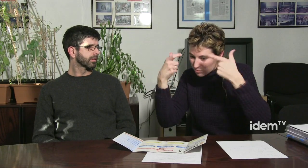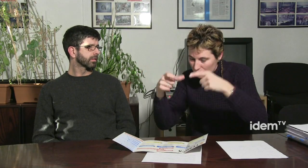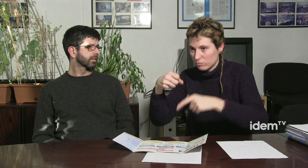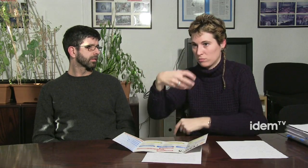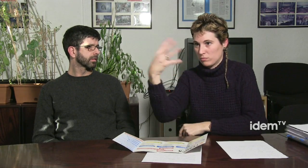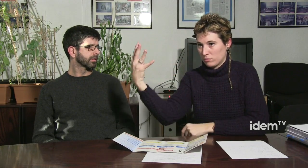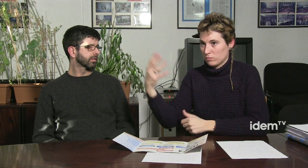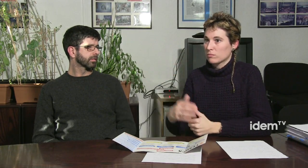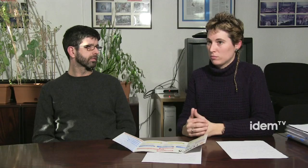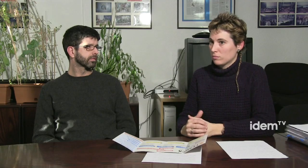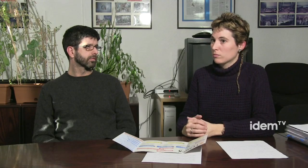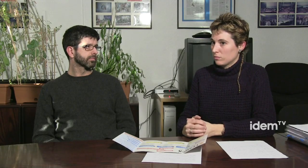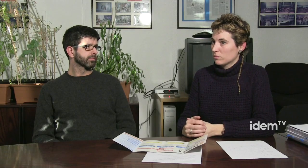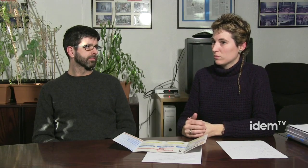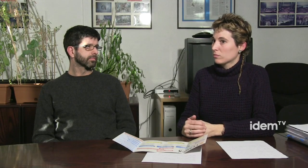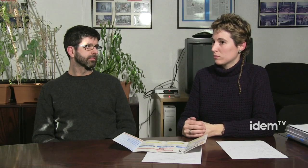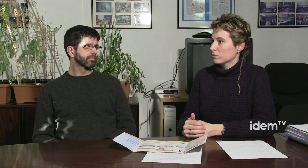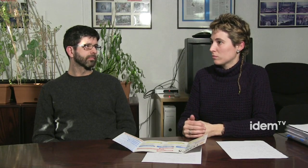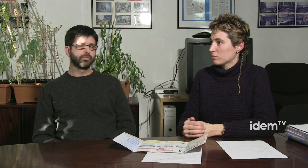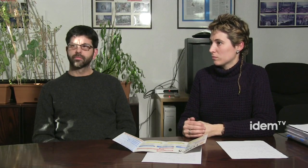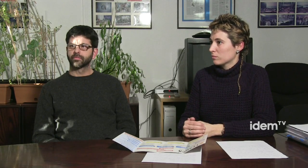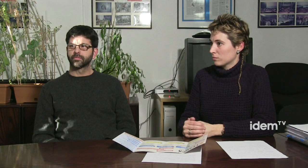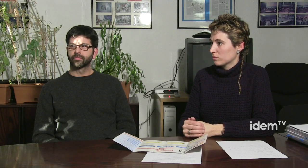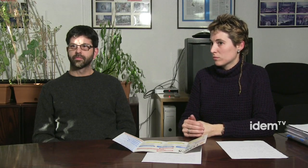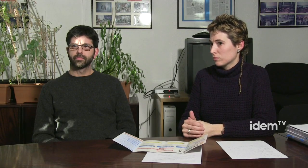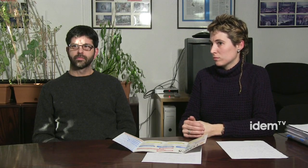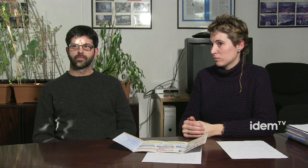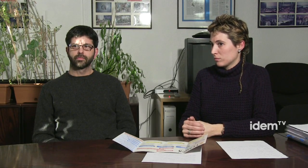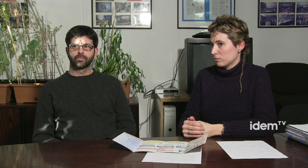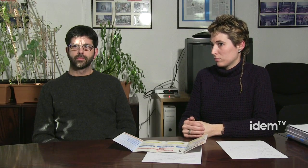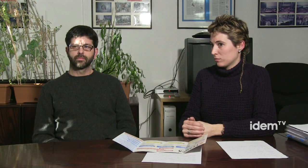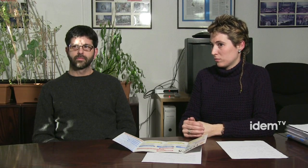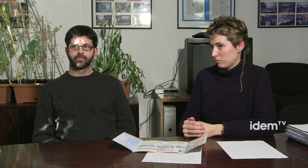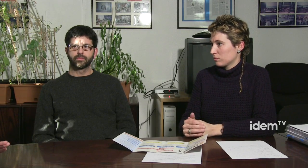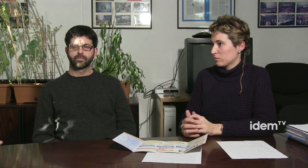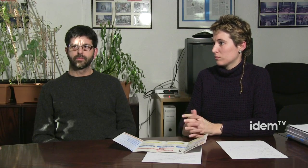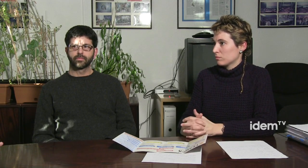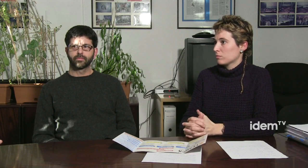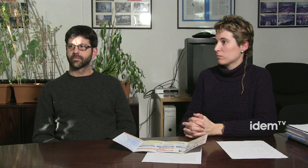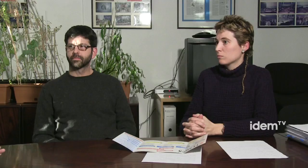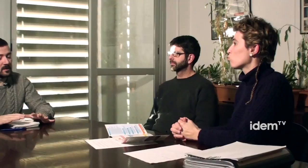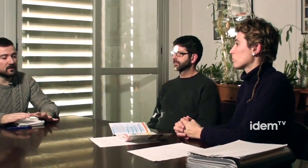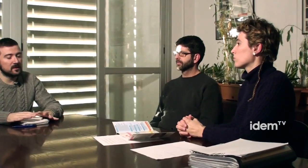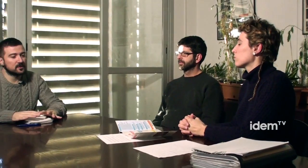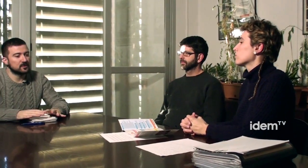I ell explicarà, doncs, tots els detalls i amb més deteniment i amb més profunditat què és el que fan. Abans, qualsevol de les dues,